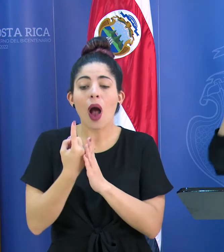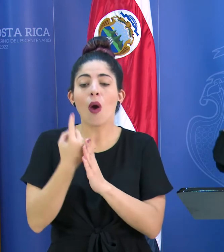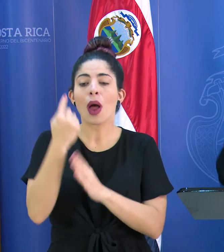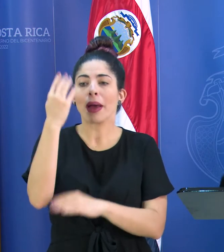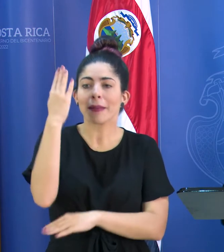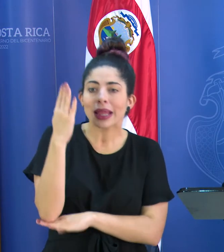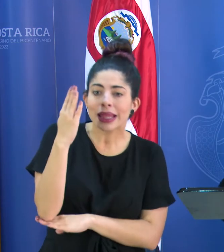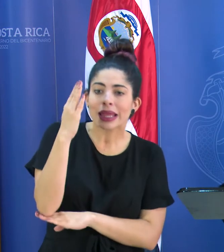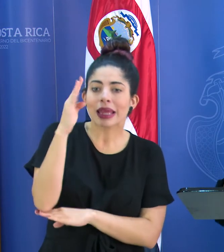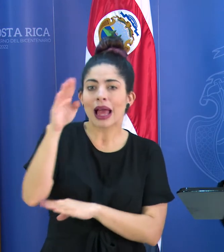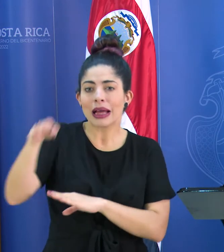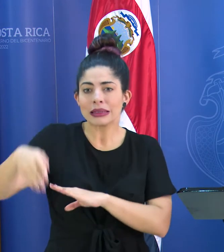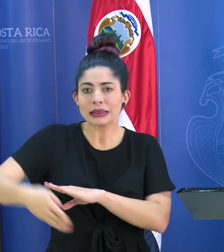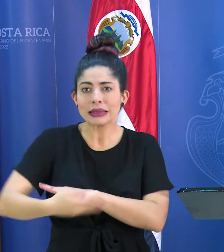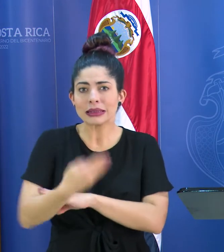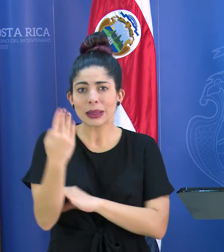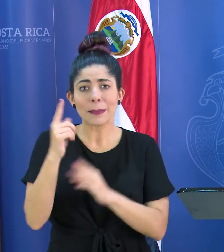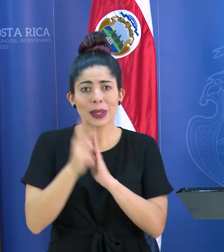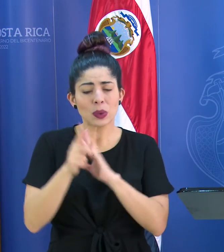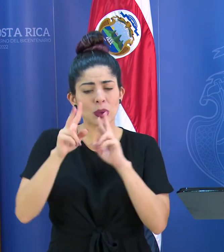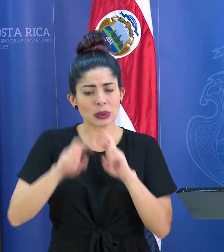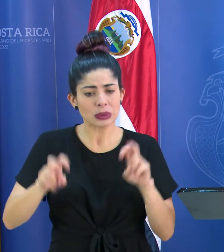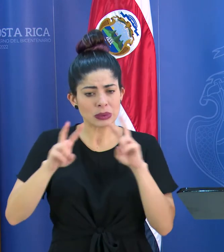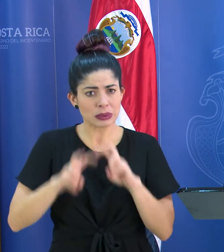mediodía a cada minuto